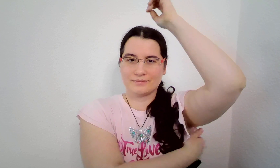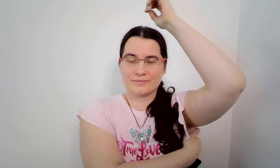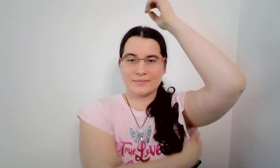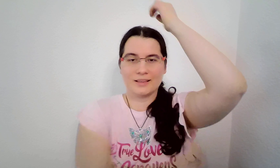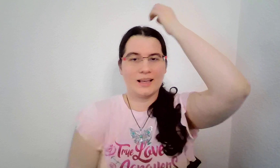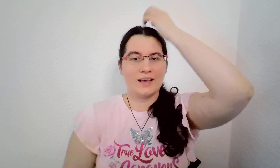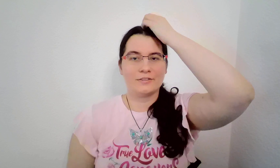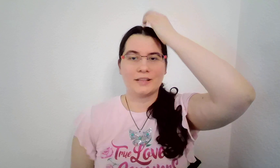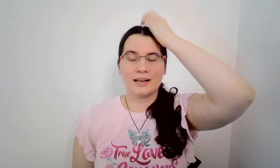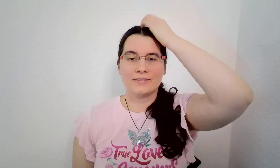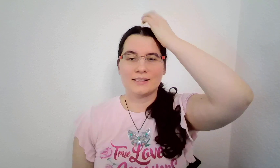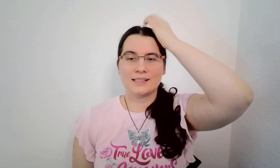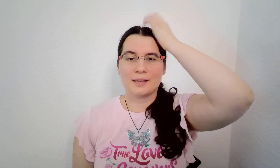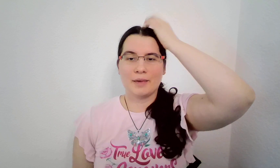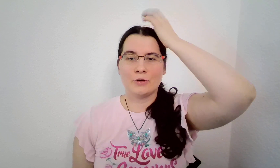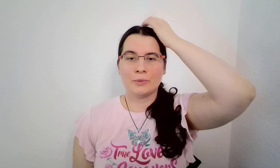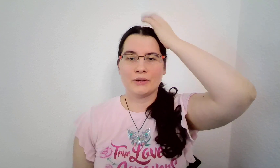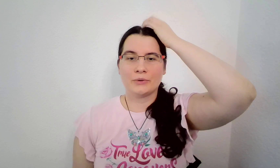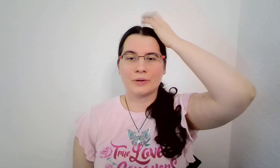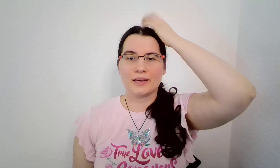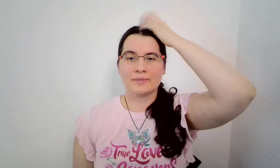V televizi samé huby ňoury.